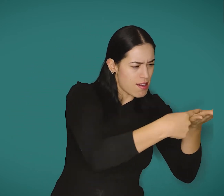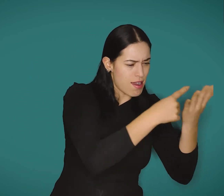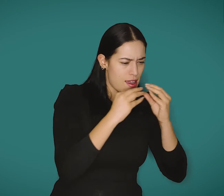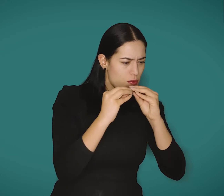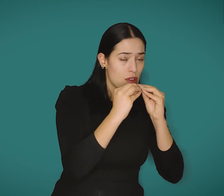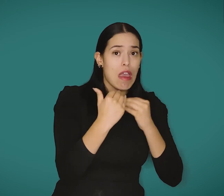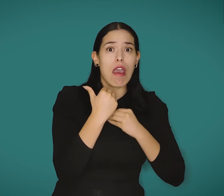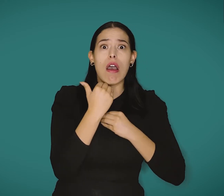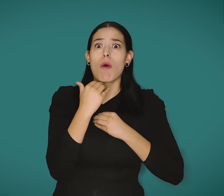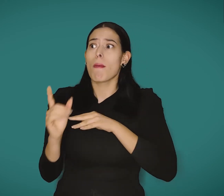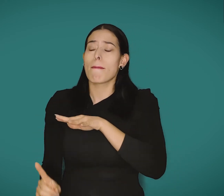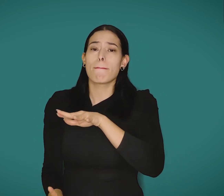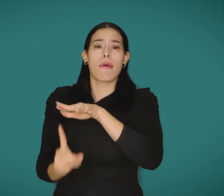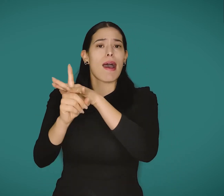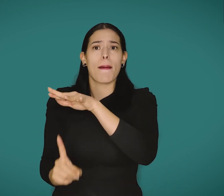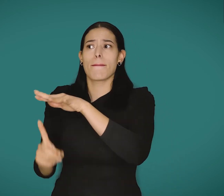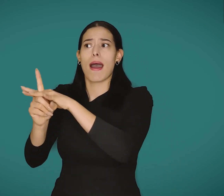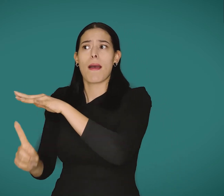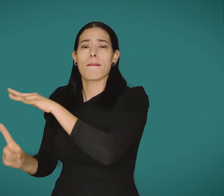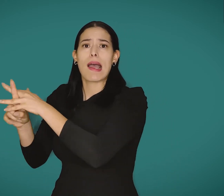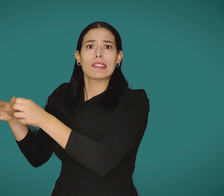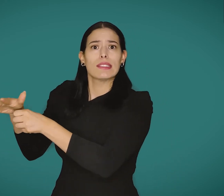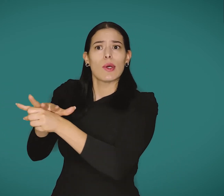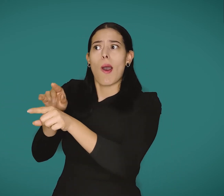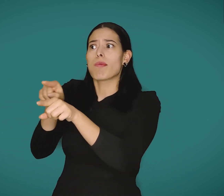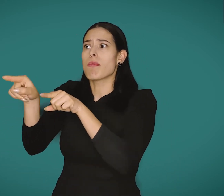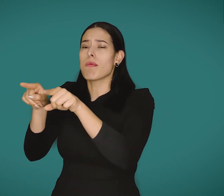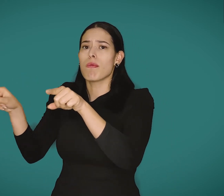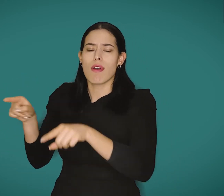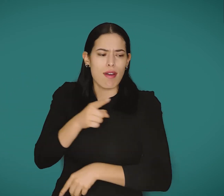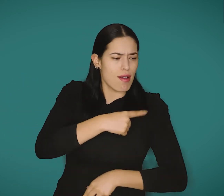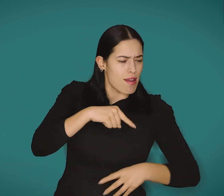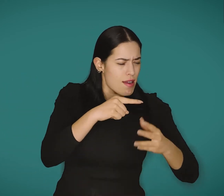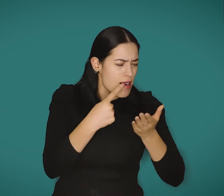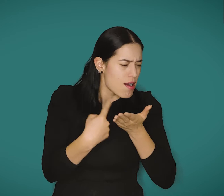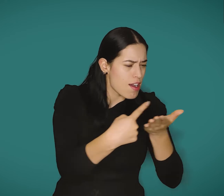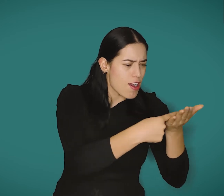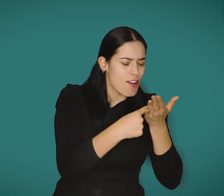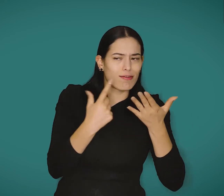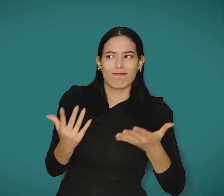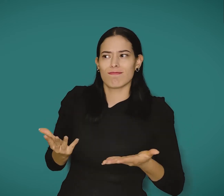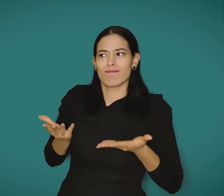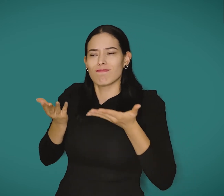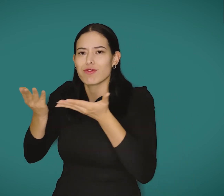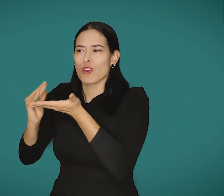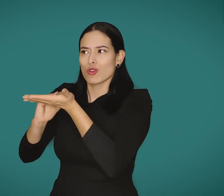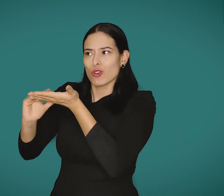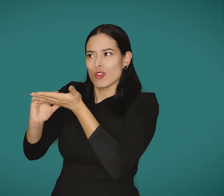es fundamental para aportar soluciones concretas y prácticas ante diversas situaciones.